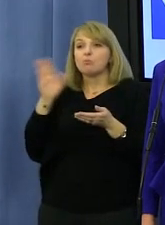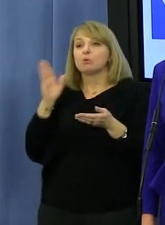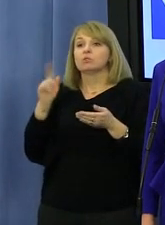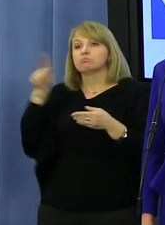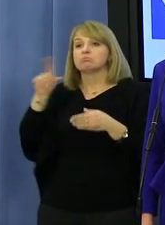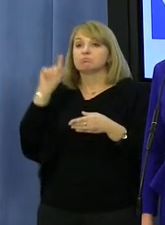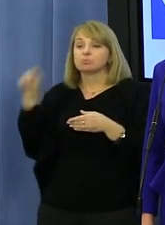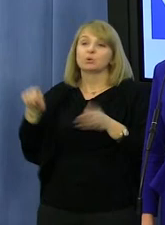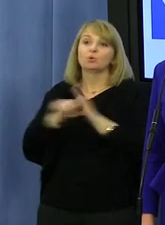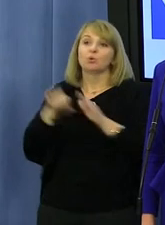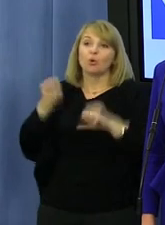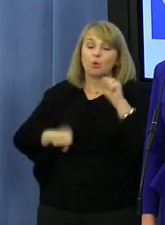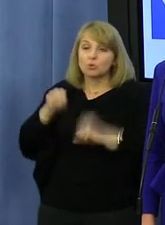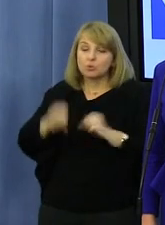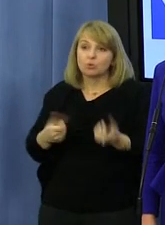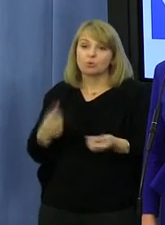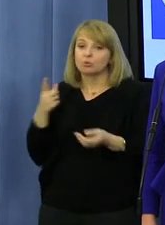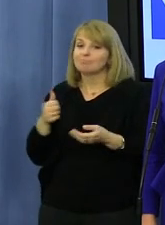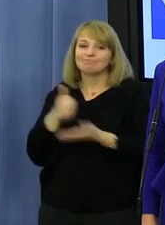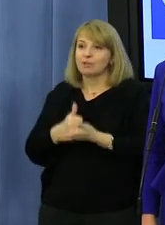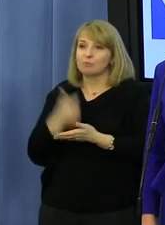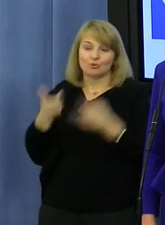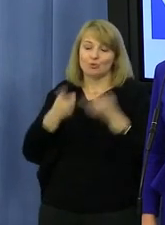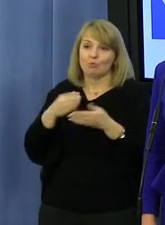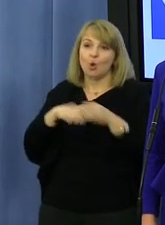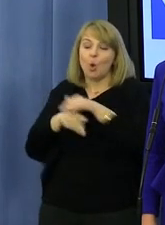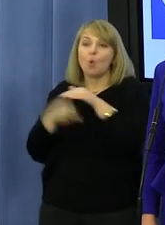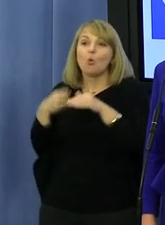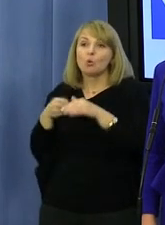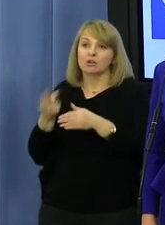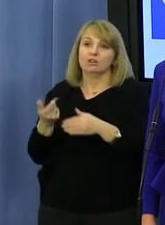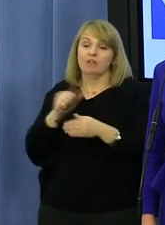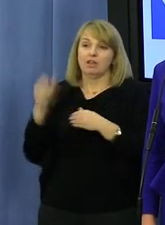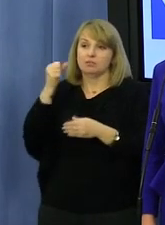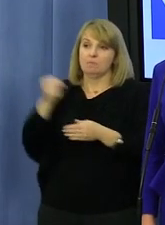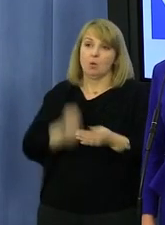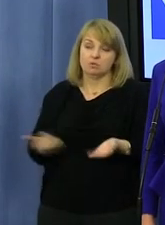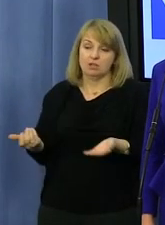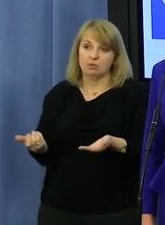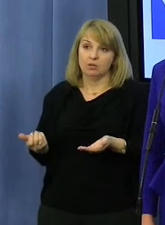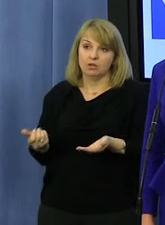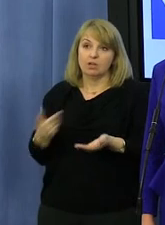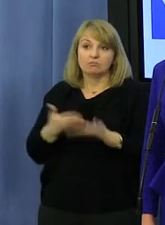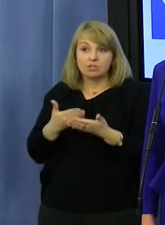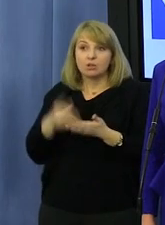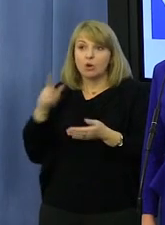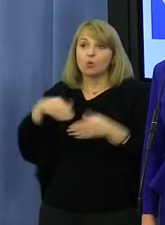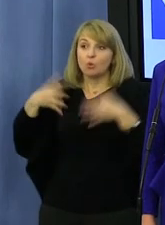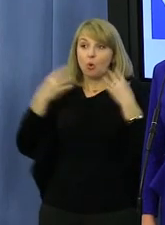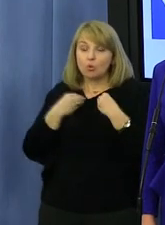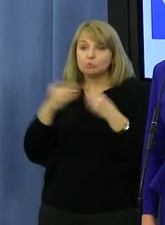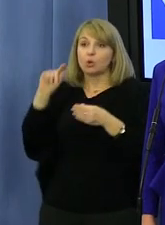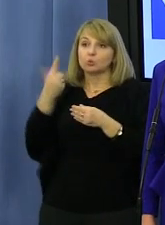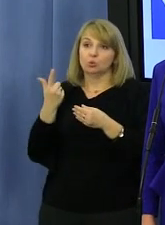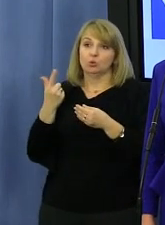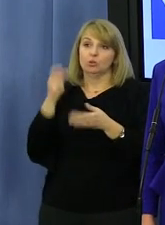ukrywa się informacje przed organami państwa o swoim statusie formalno-prawnym. I za to dostał kolejny mandat. Za to, że